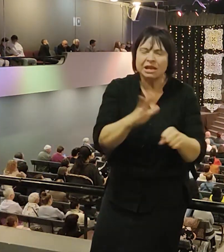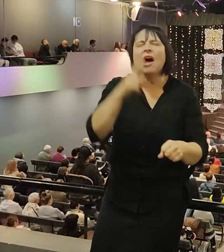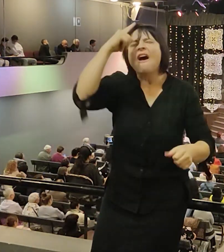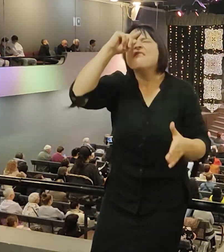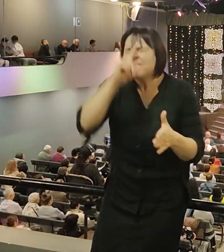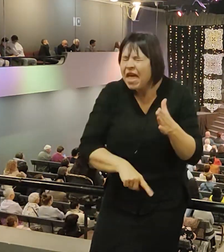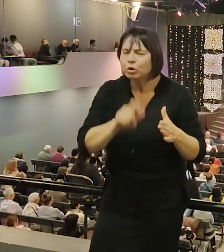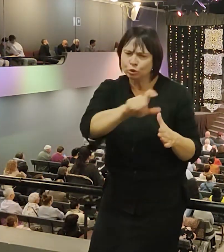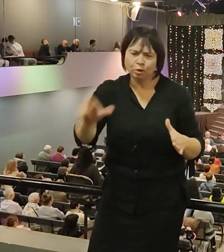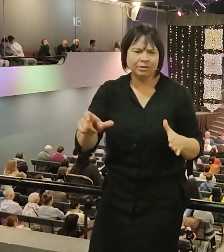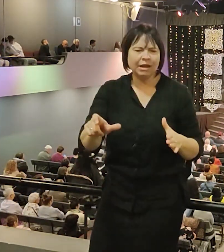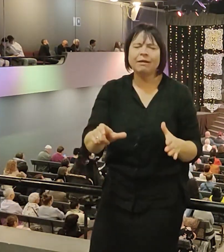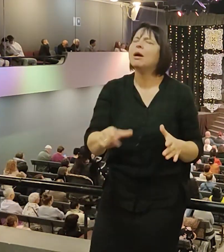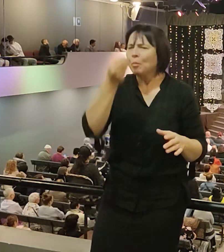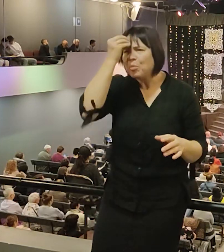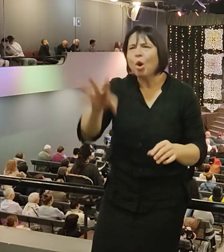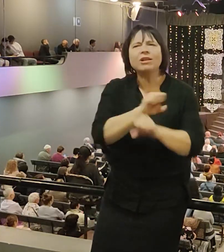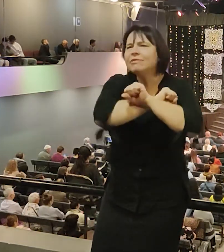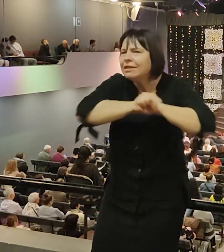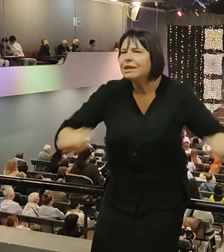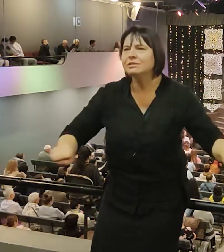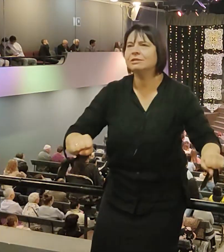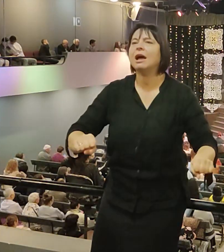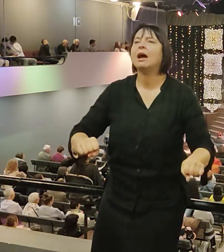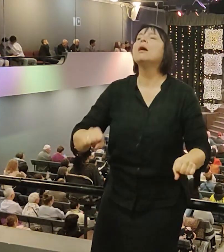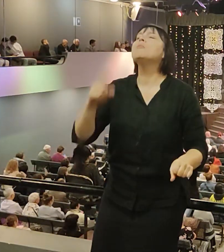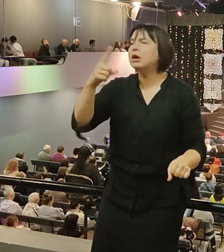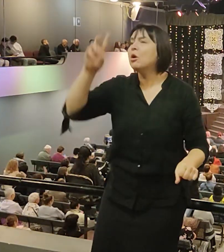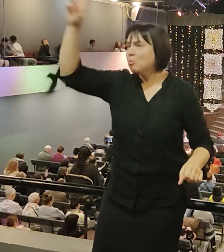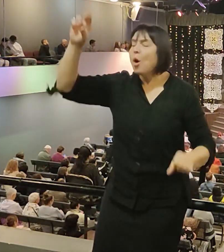Мы под защитом неба. Господь с нами.